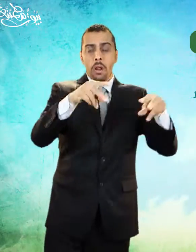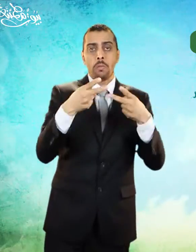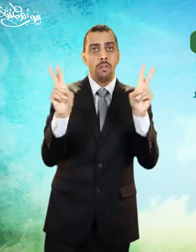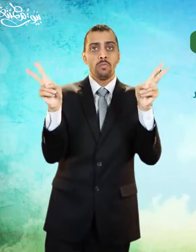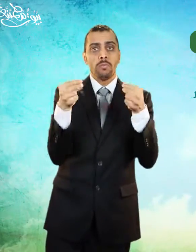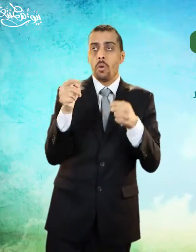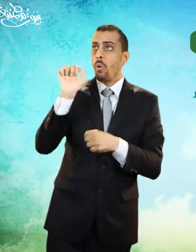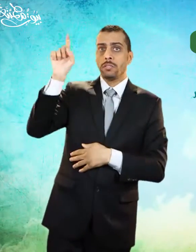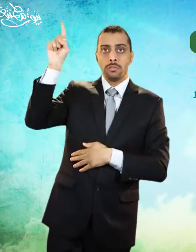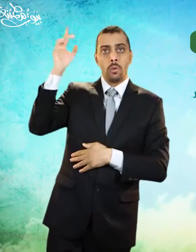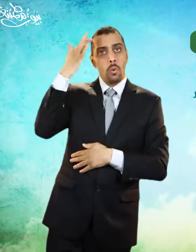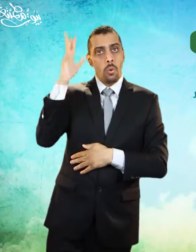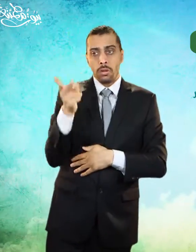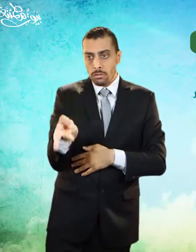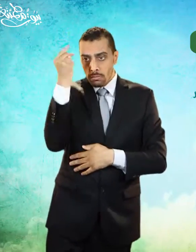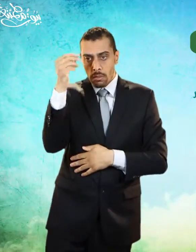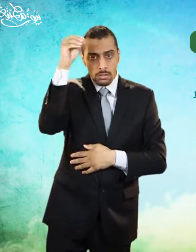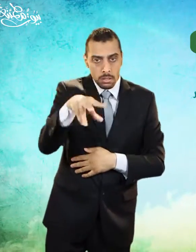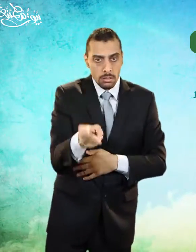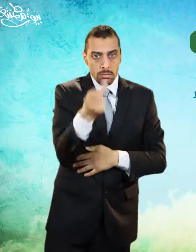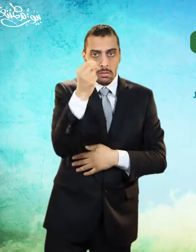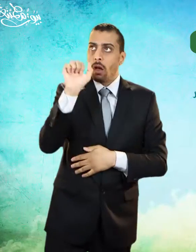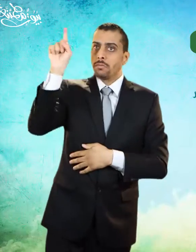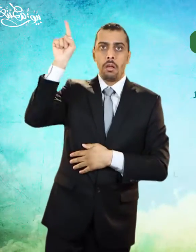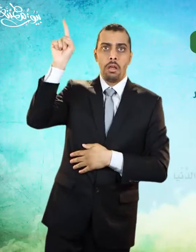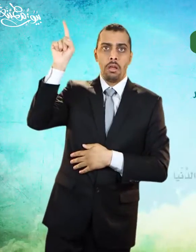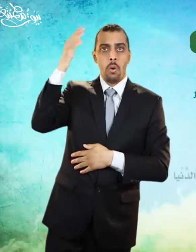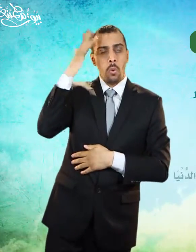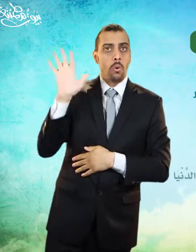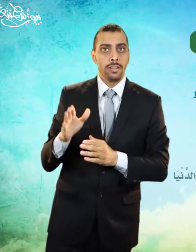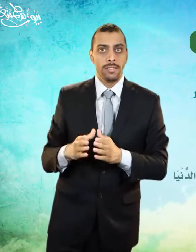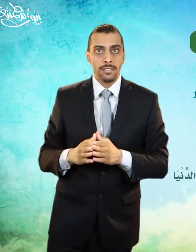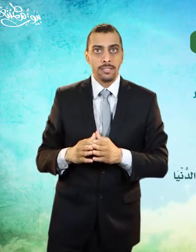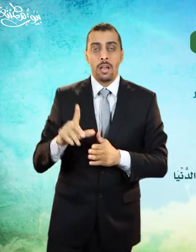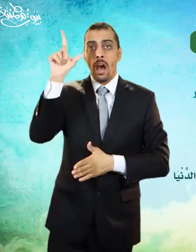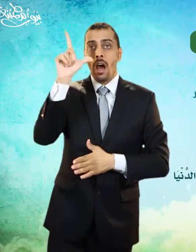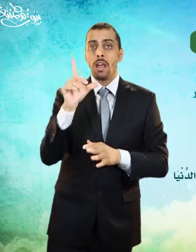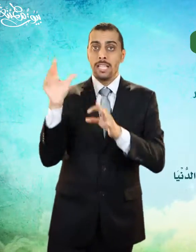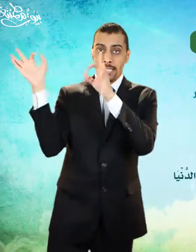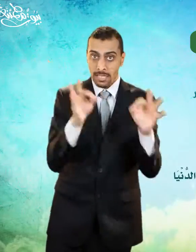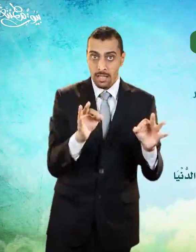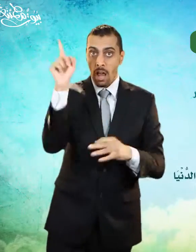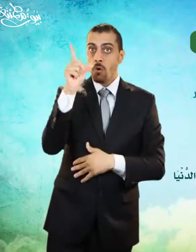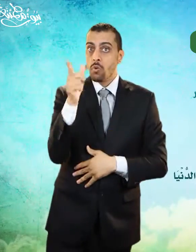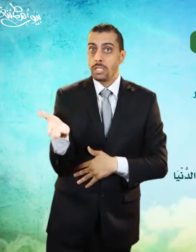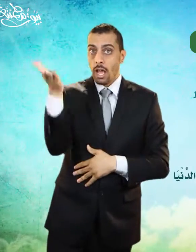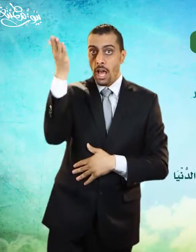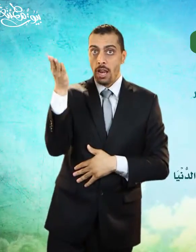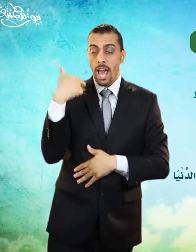ويسلبها قال تعالى نحن قسمنا بينهم معيشتهم في